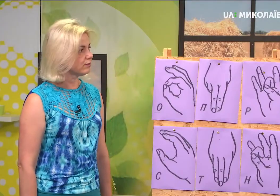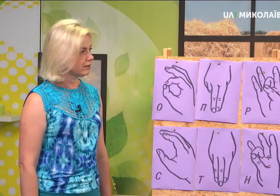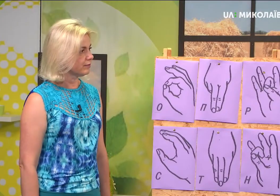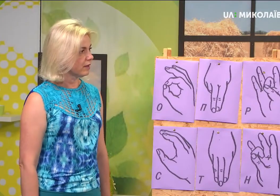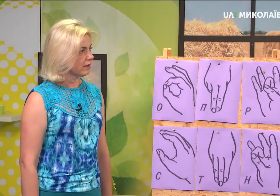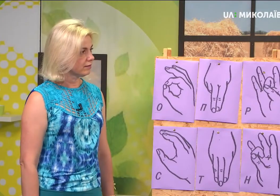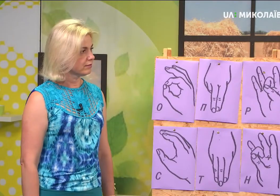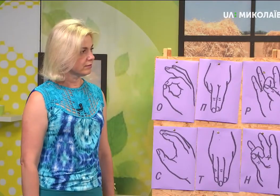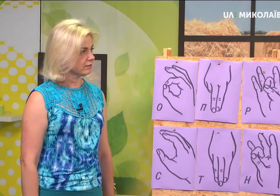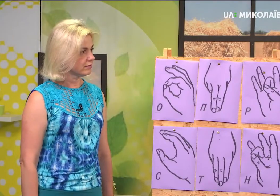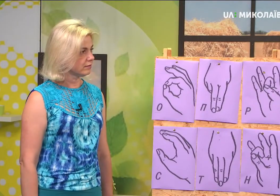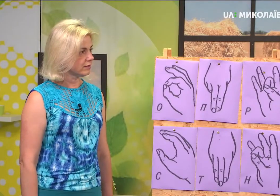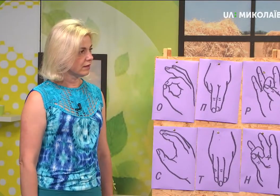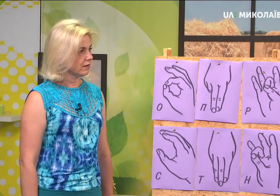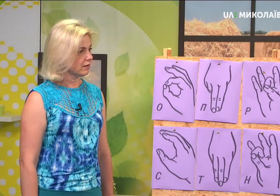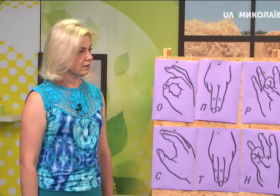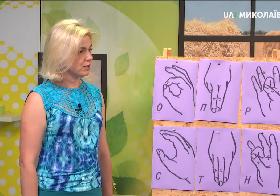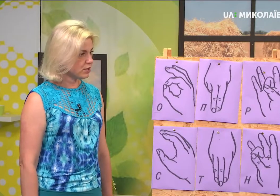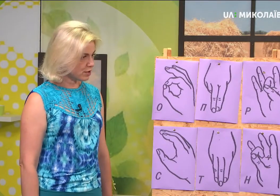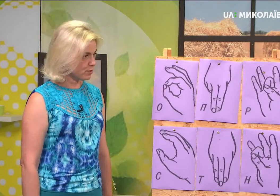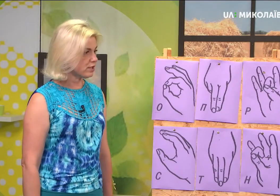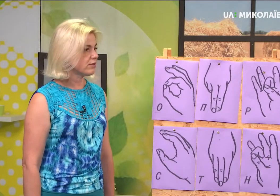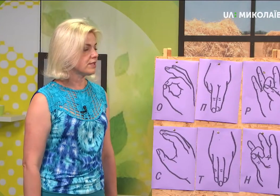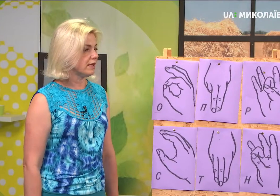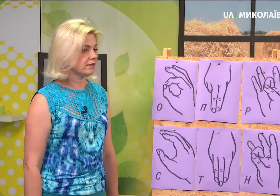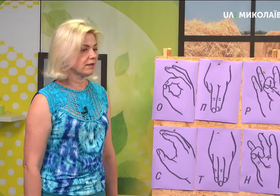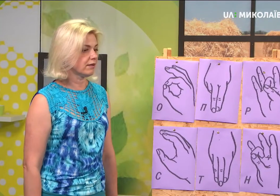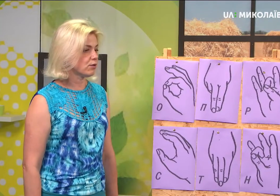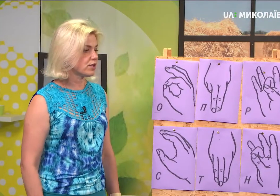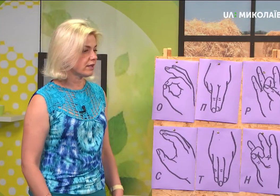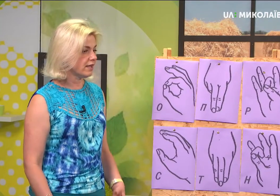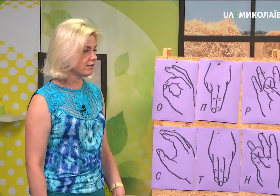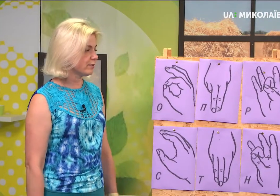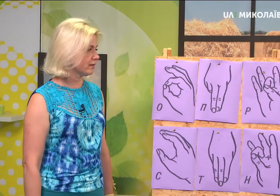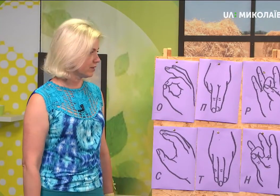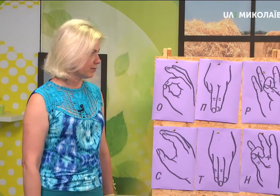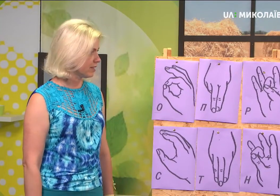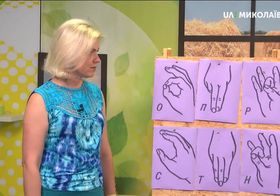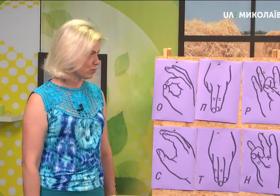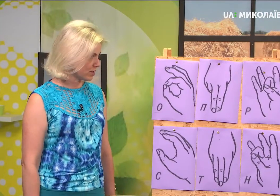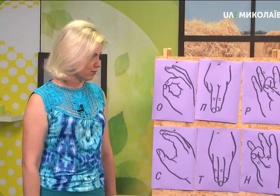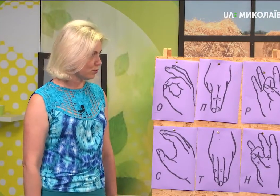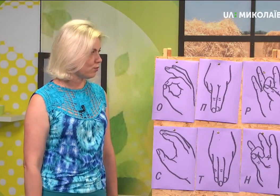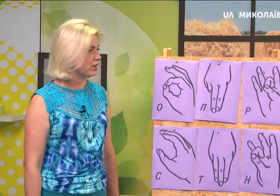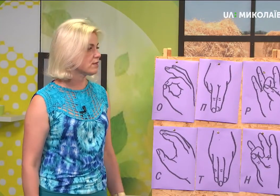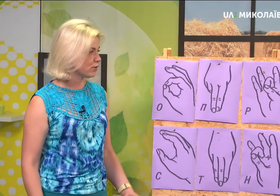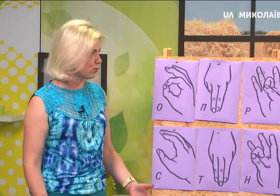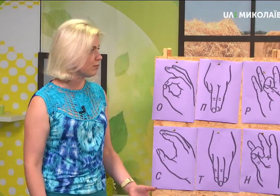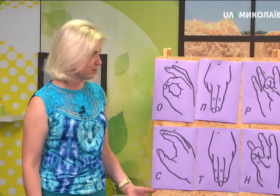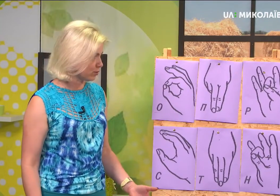набагато простіше і більше можливості у людини, так? Більше можливості і так. Кожна країна, вона має свою жестову мову і свою абетку.